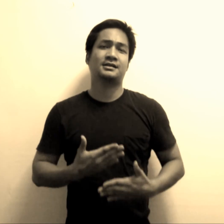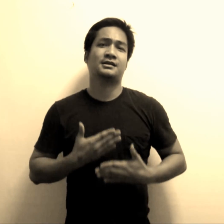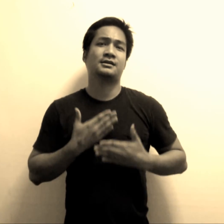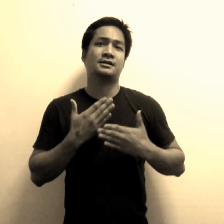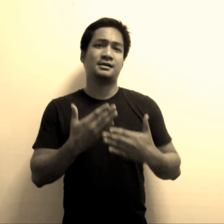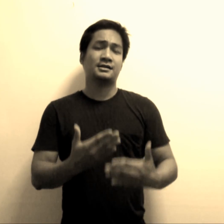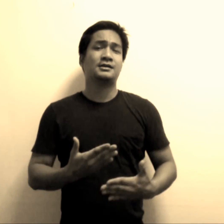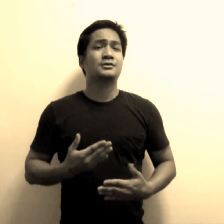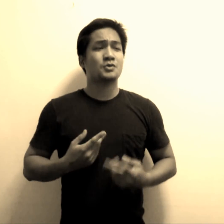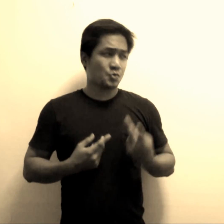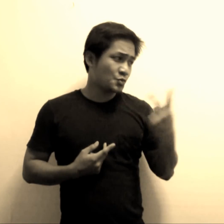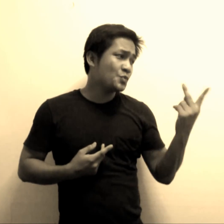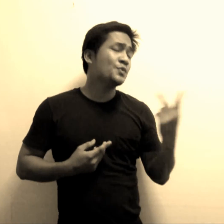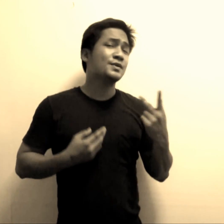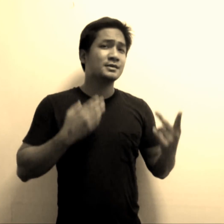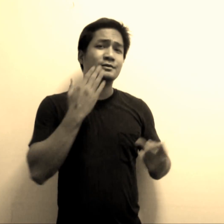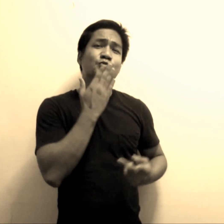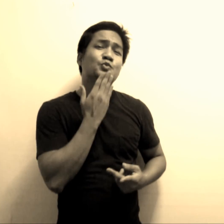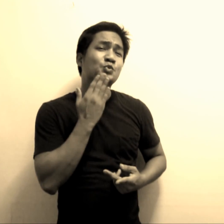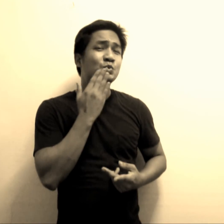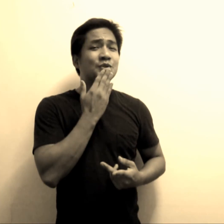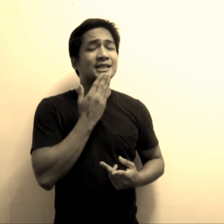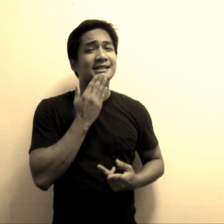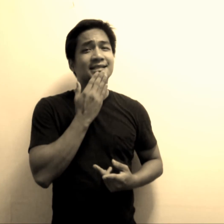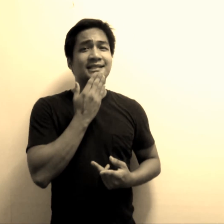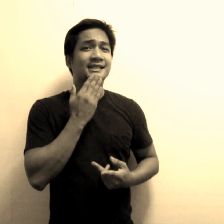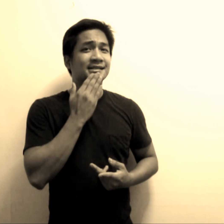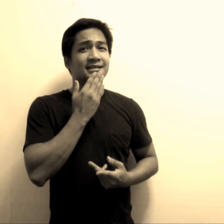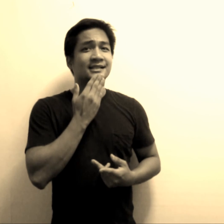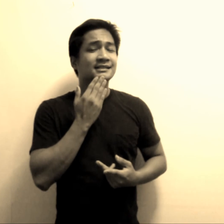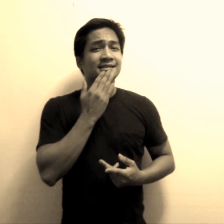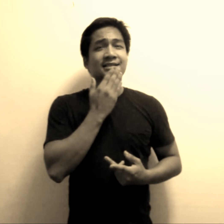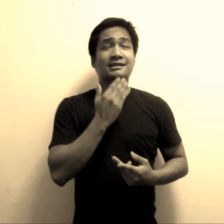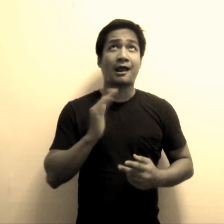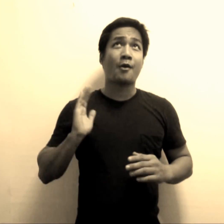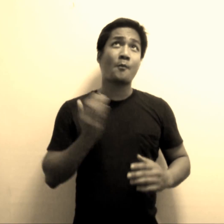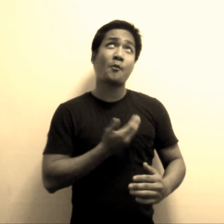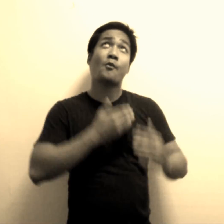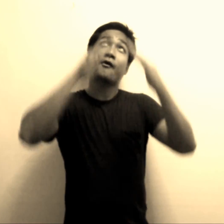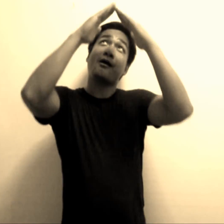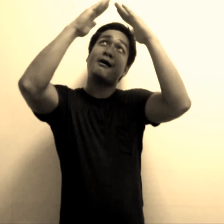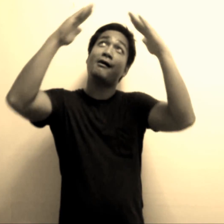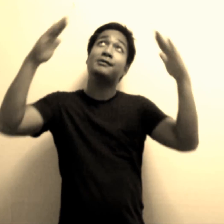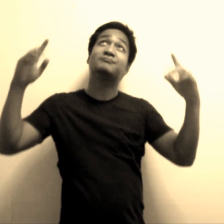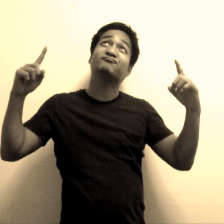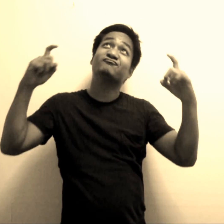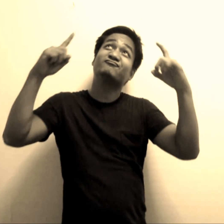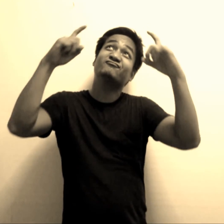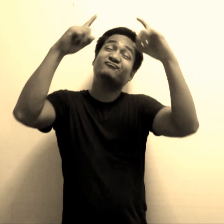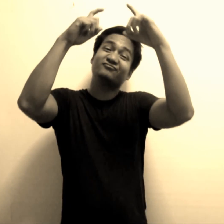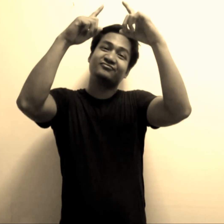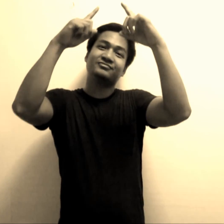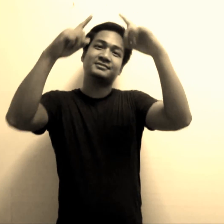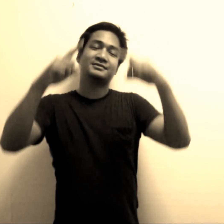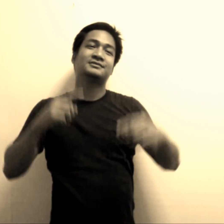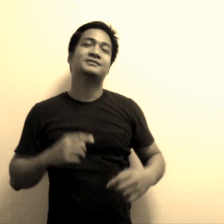pura o kamay Ang atop, bisagianay Mura tatuguman